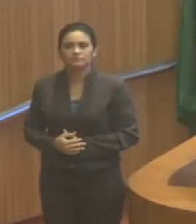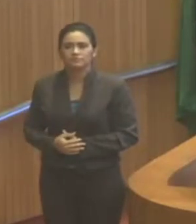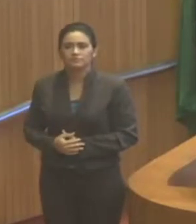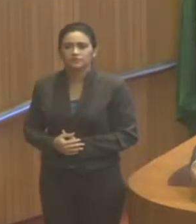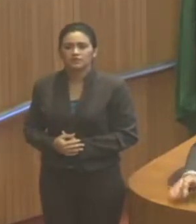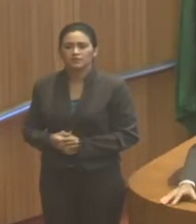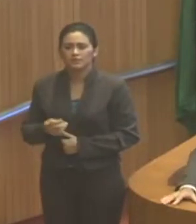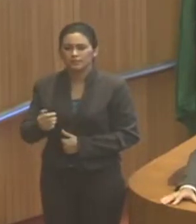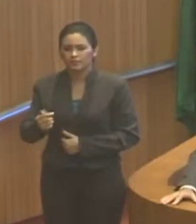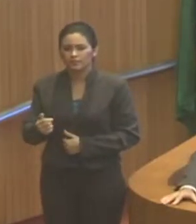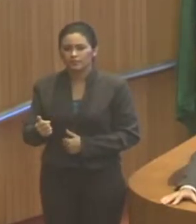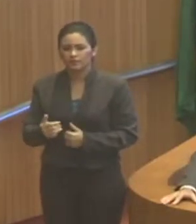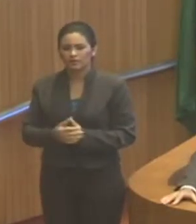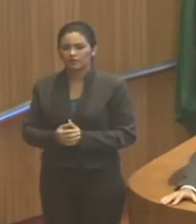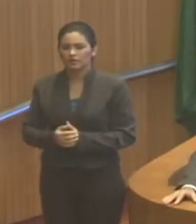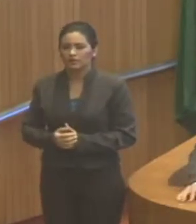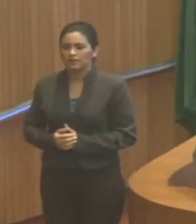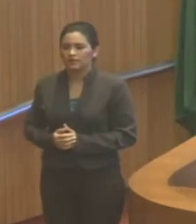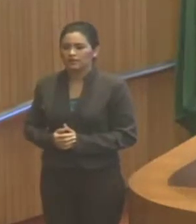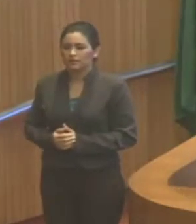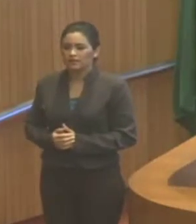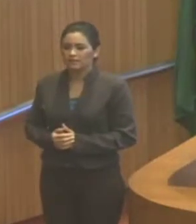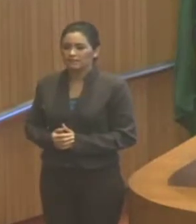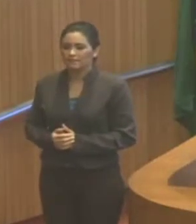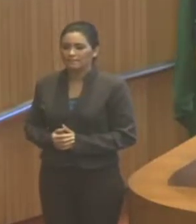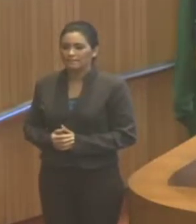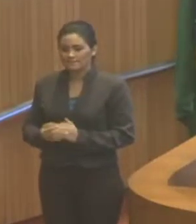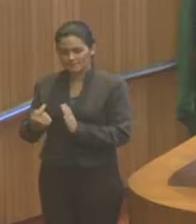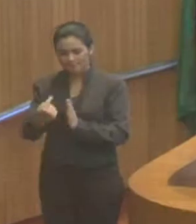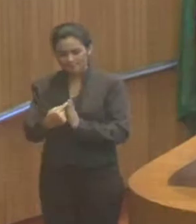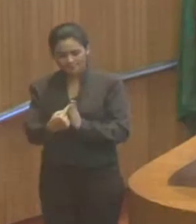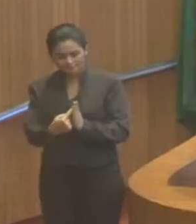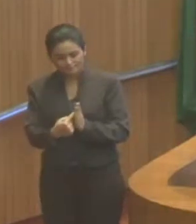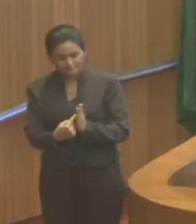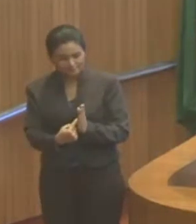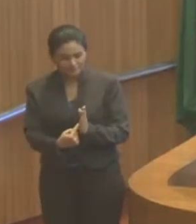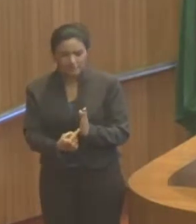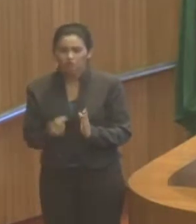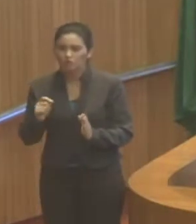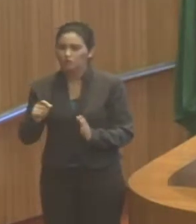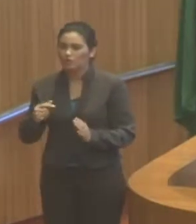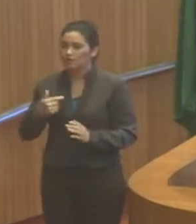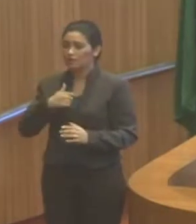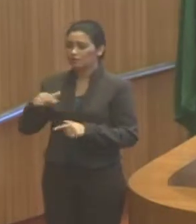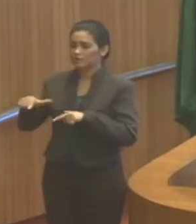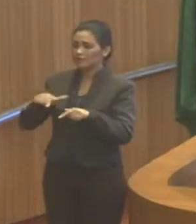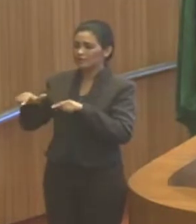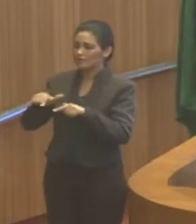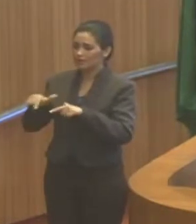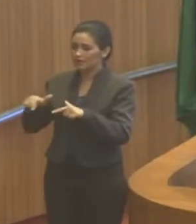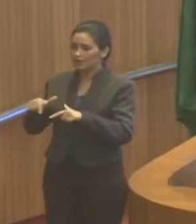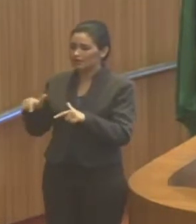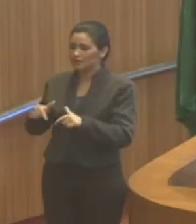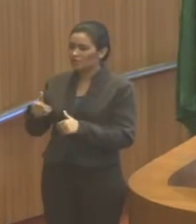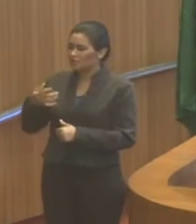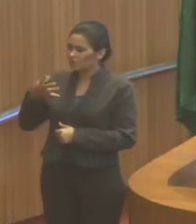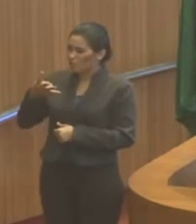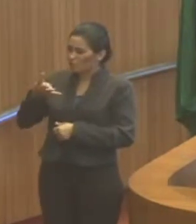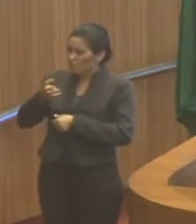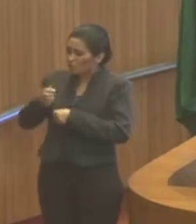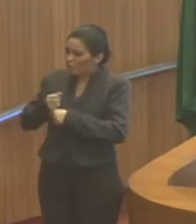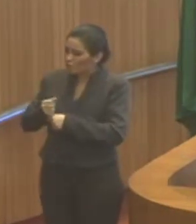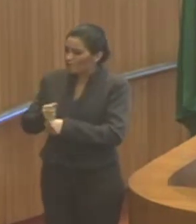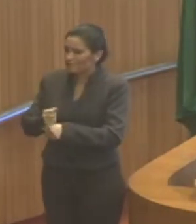prestação de conta das minhas atividades nesses quatro anos em que tive a honra de participar